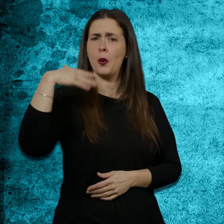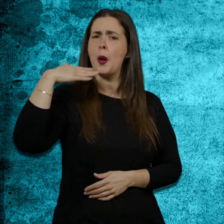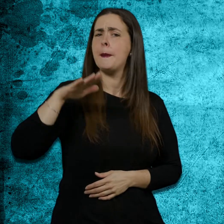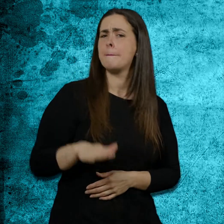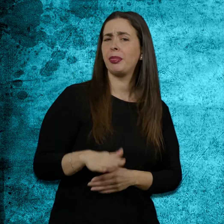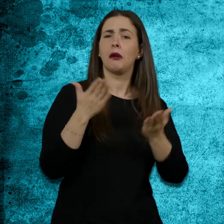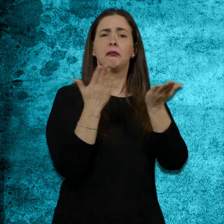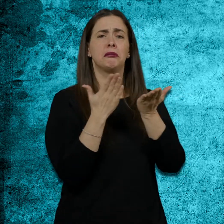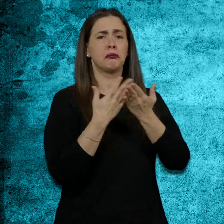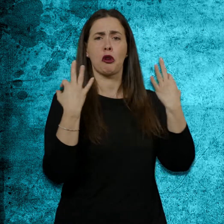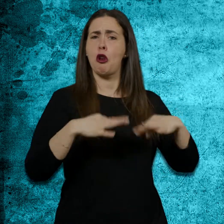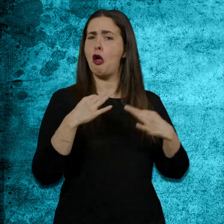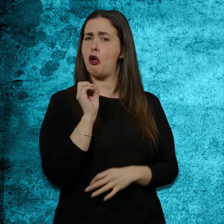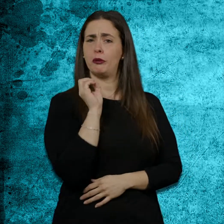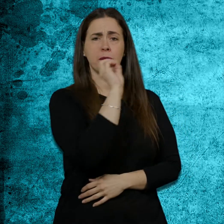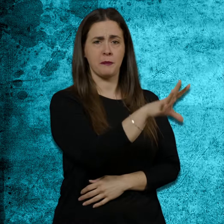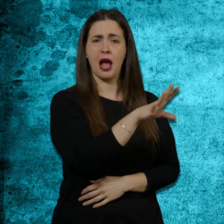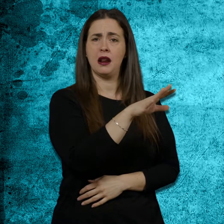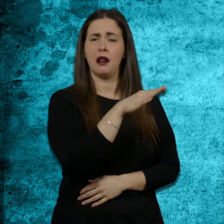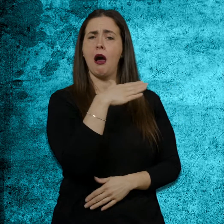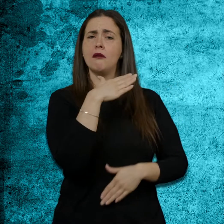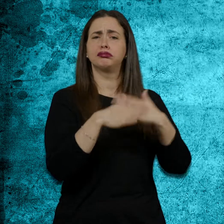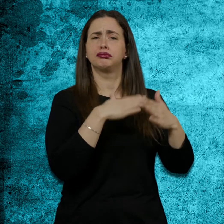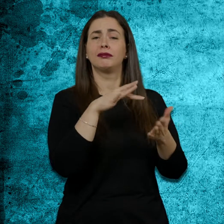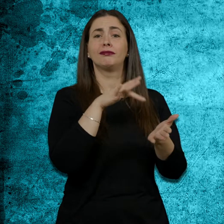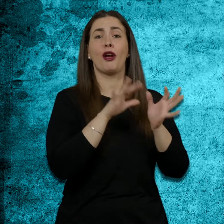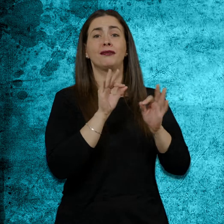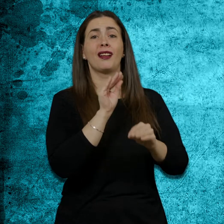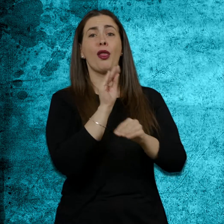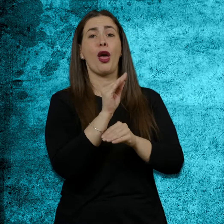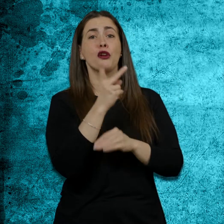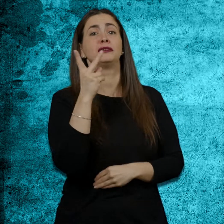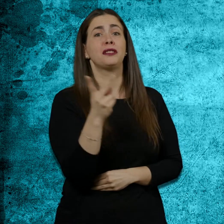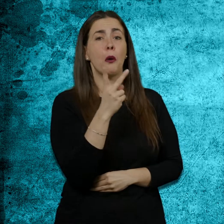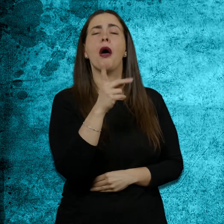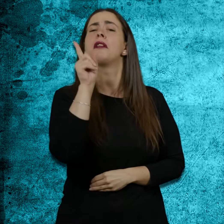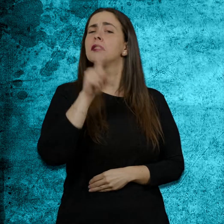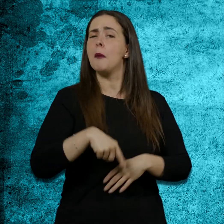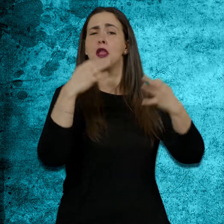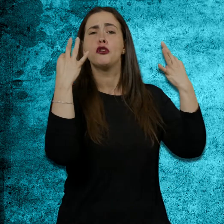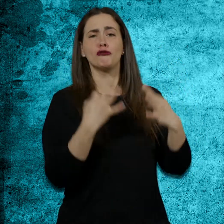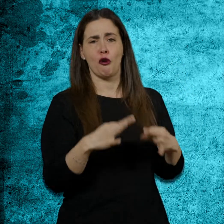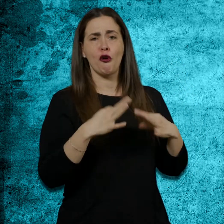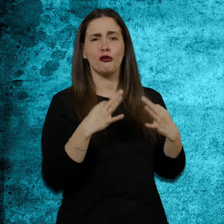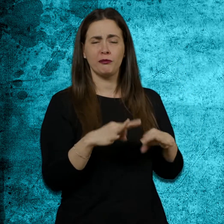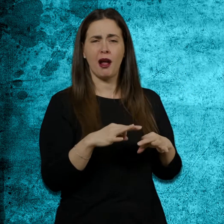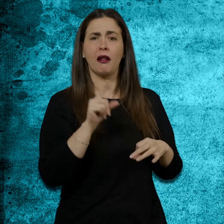Va estudiar a l'escola ordinària fins a superar l'educació secundària, obtenint posteriorment una diplomatura